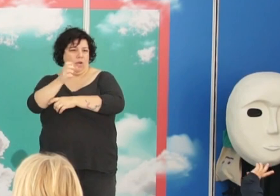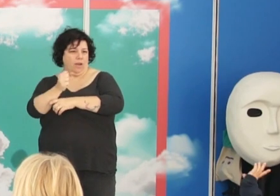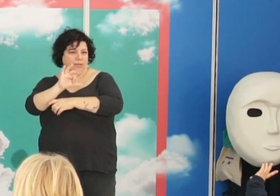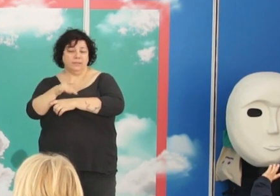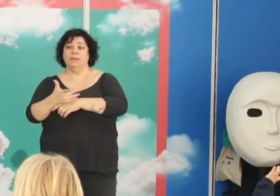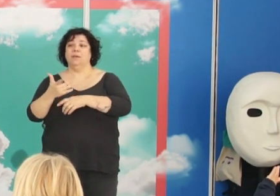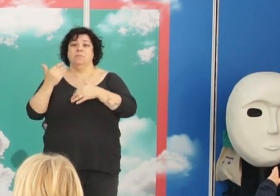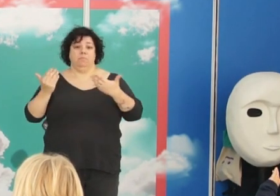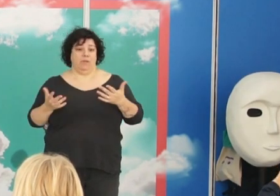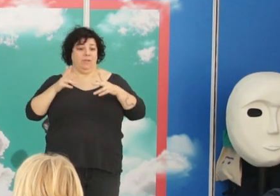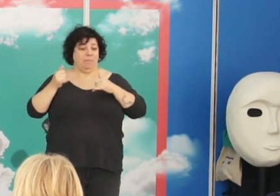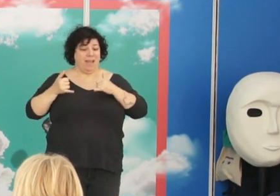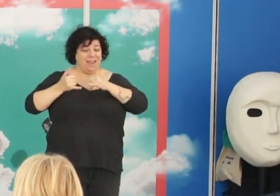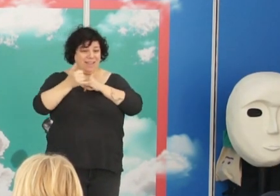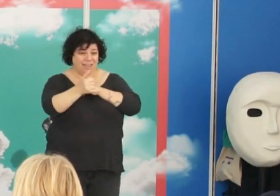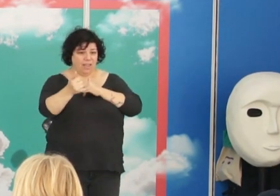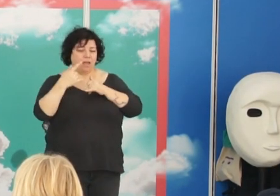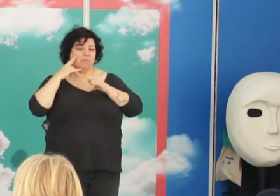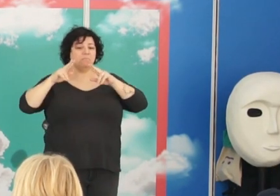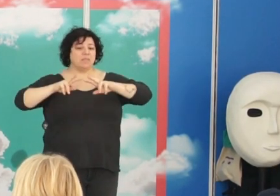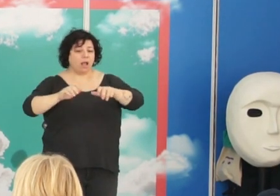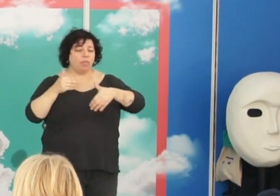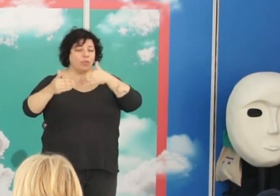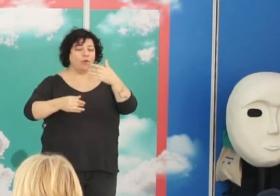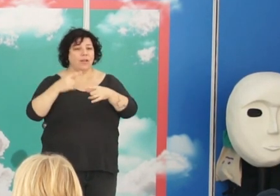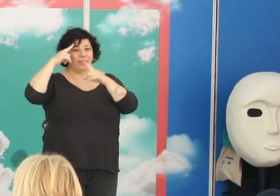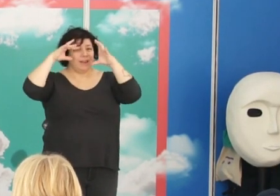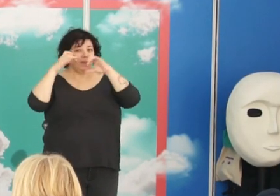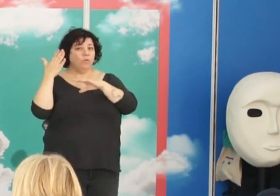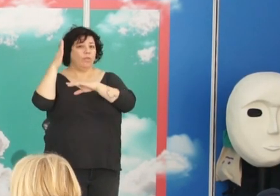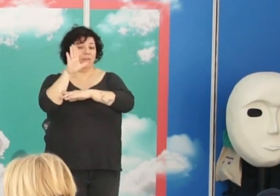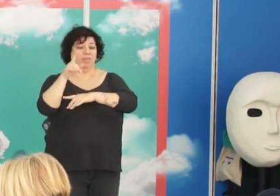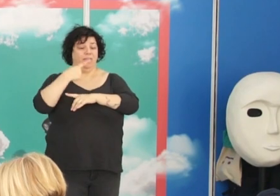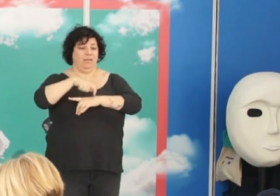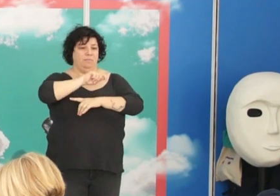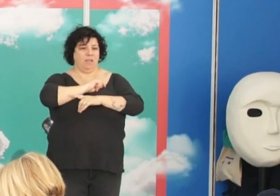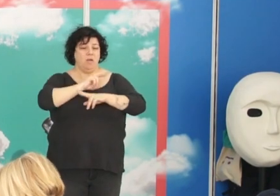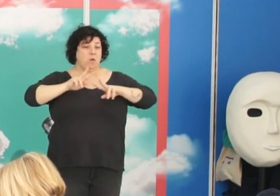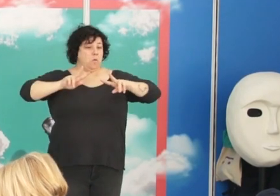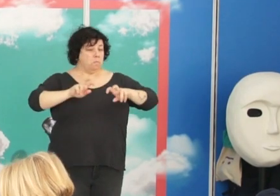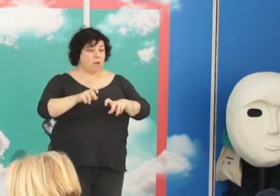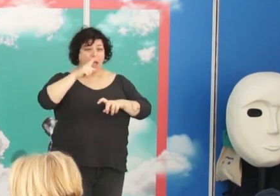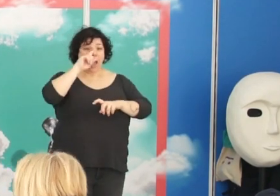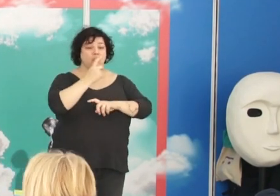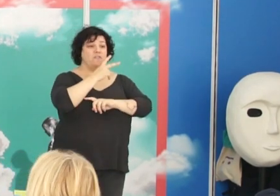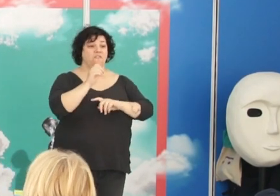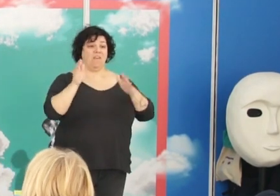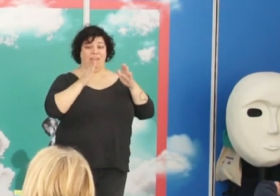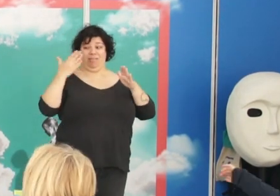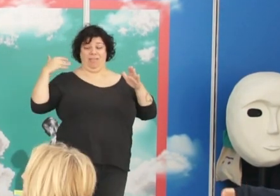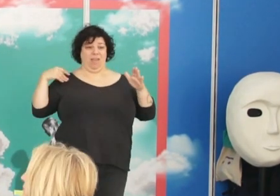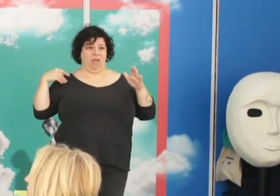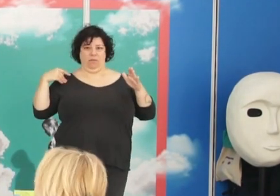Pero avanza en esa gran línea de investigación. La neurociencia española, a principios de los años 20, era